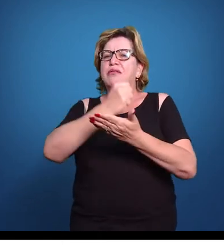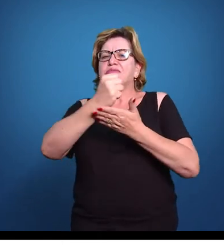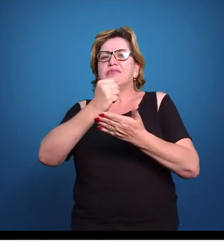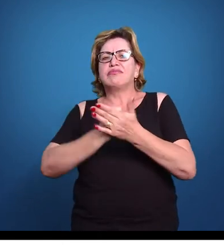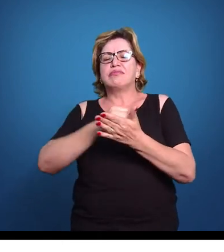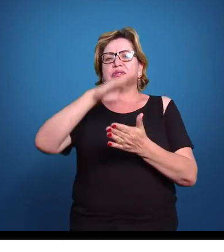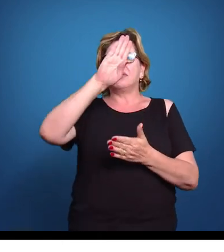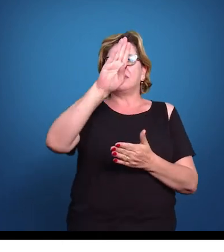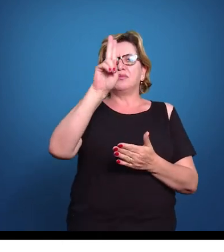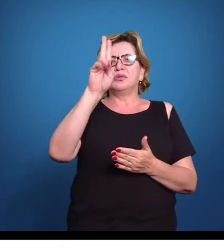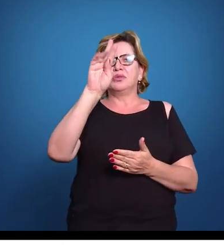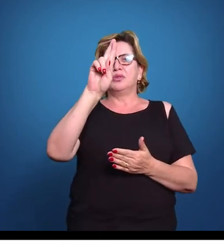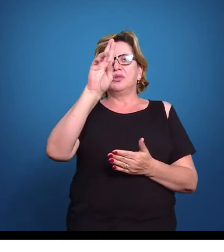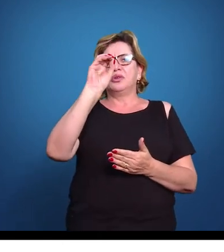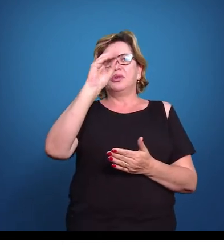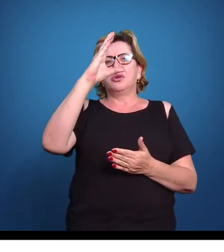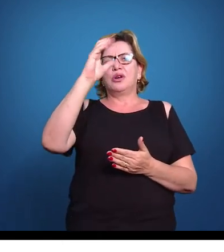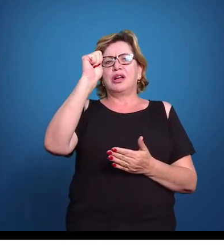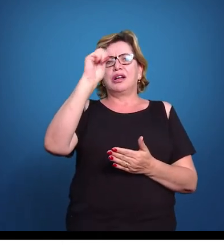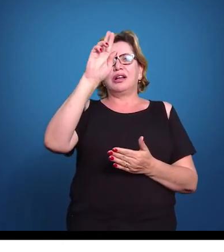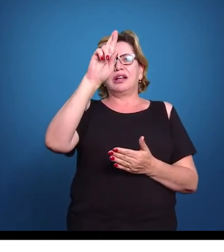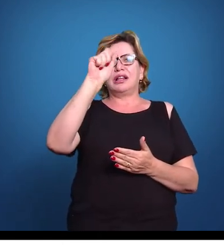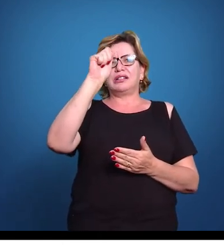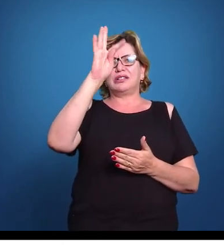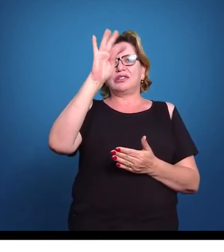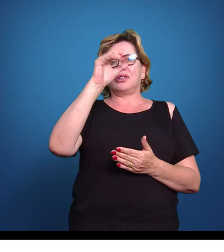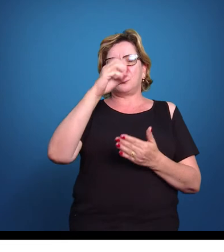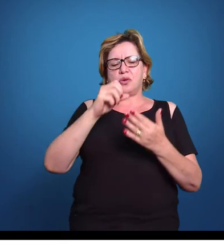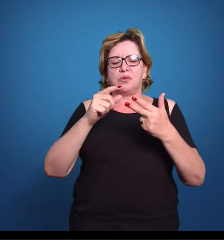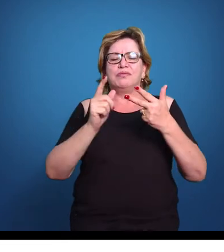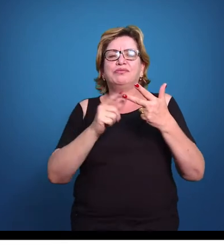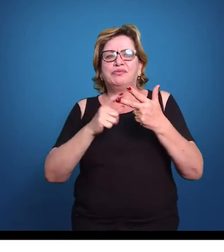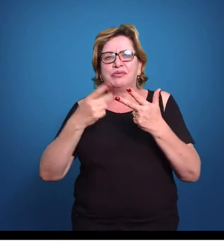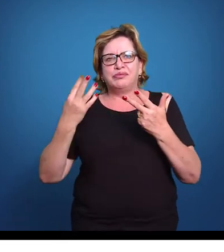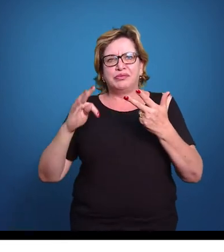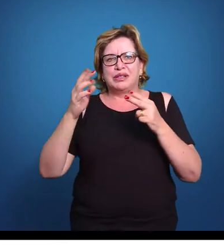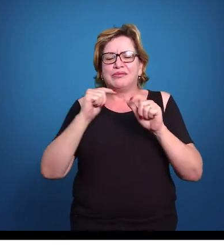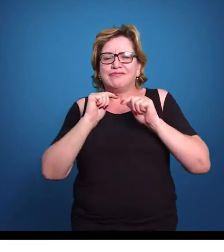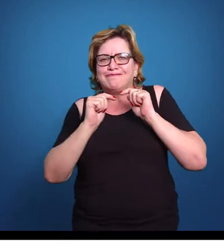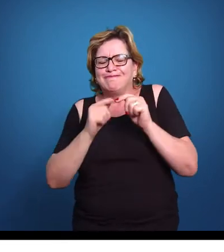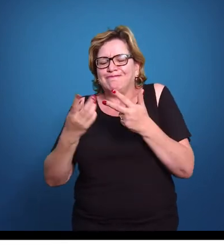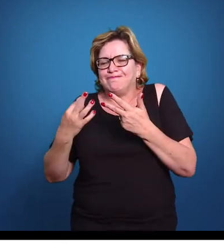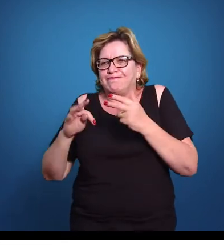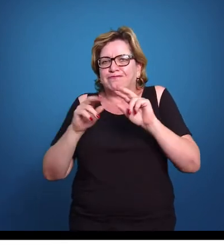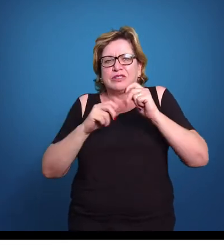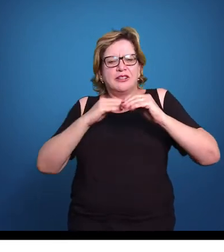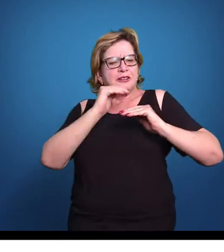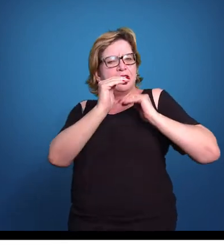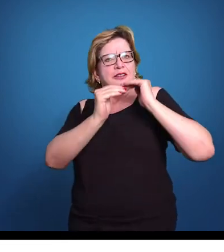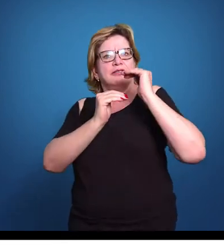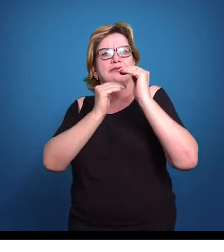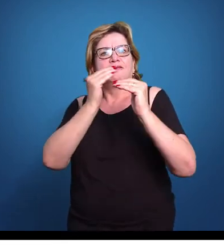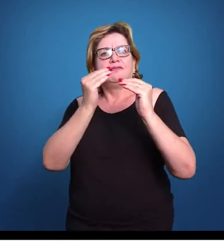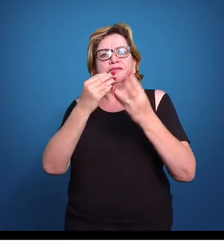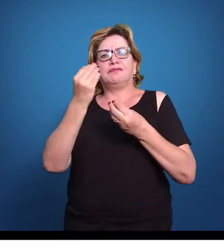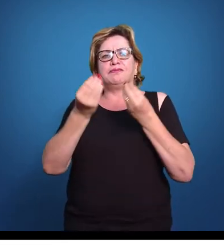O técnico, ele basicamente trabalha numa área técnica, ou seja, ele desenvolve,